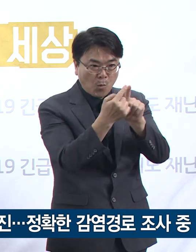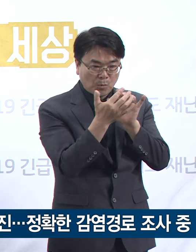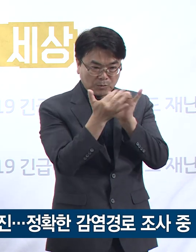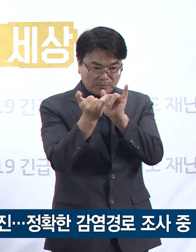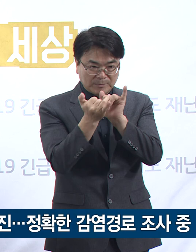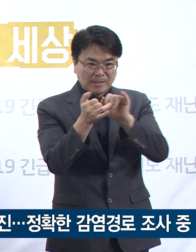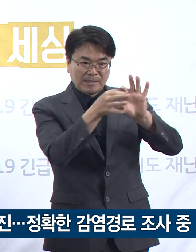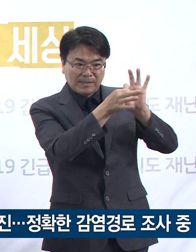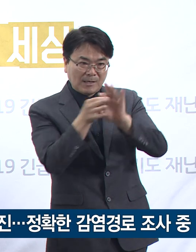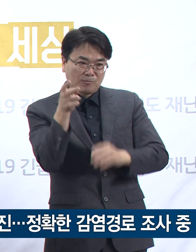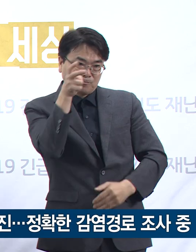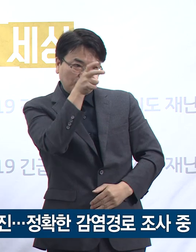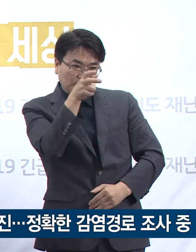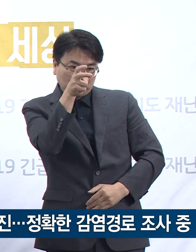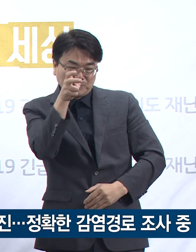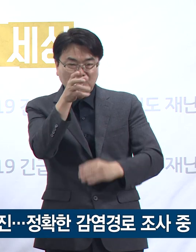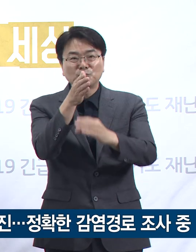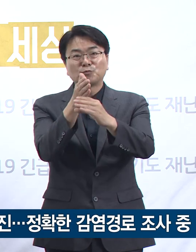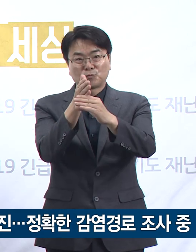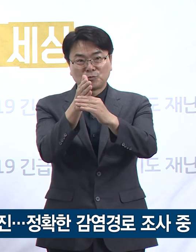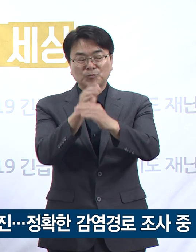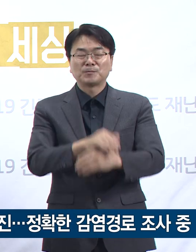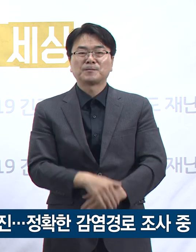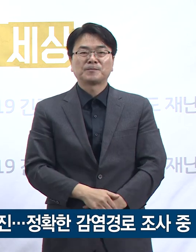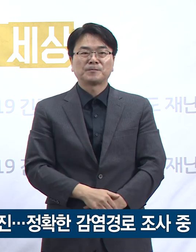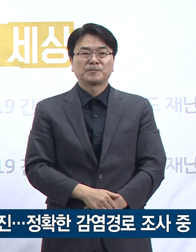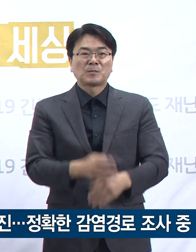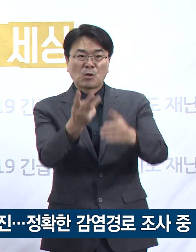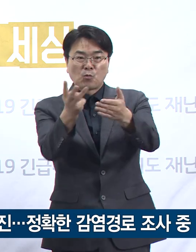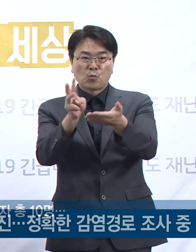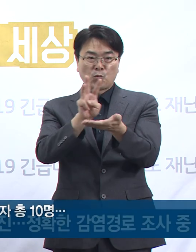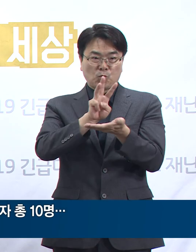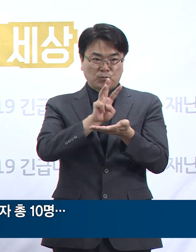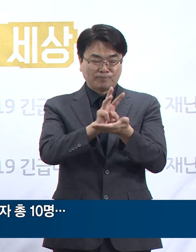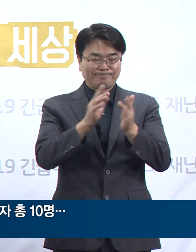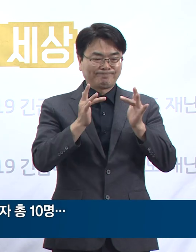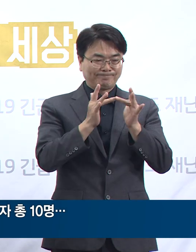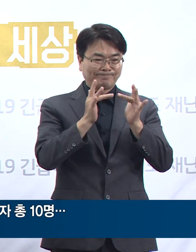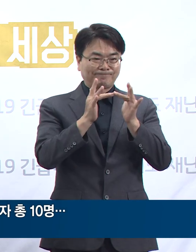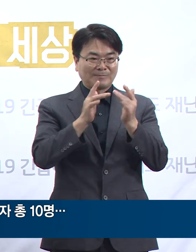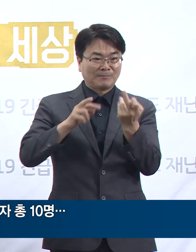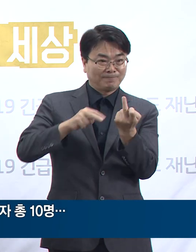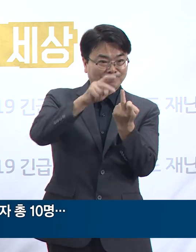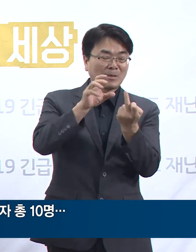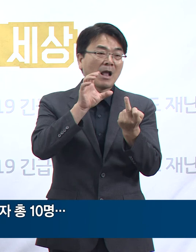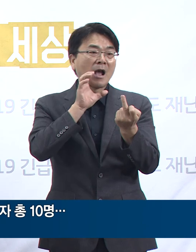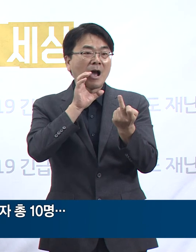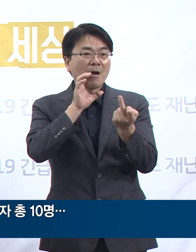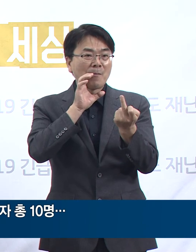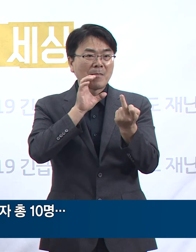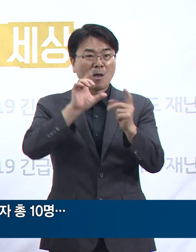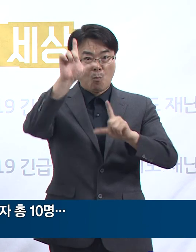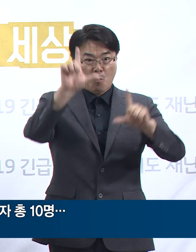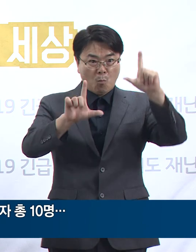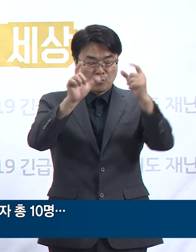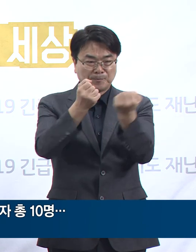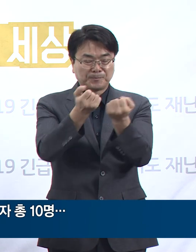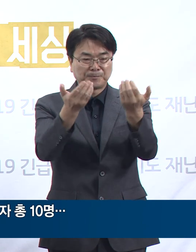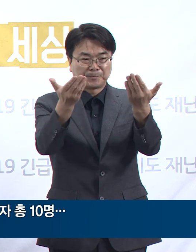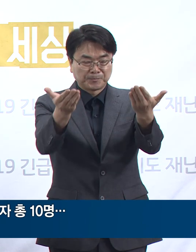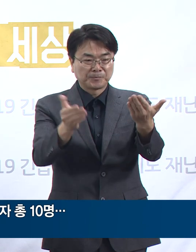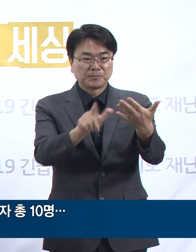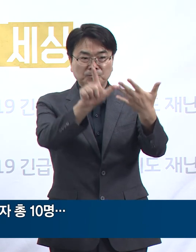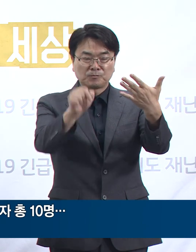모니터링 중입니다. 수도권 온라인 산악카페 모임 관련 확진 상황입니다. 9월 3일